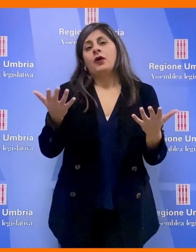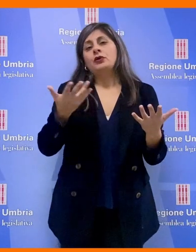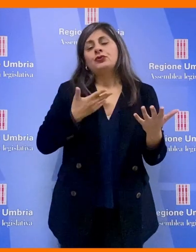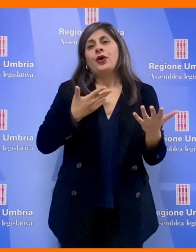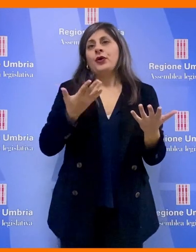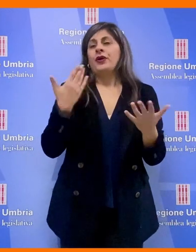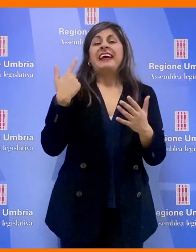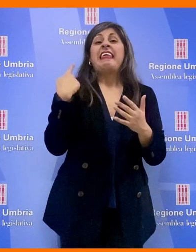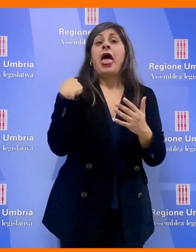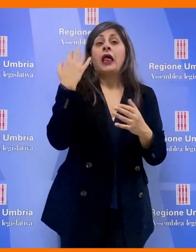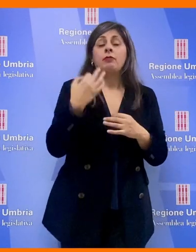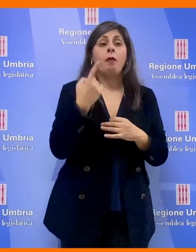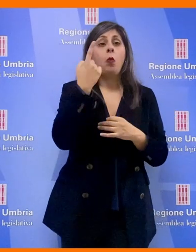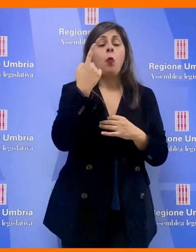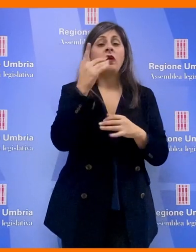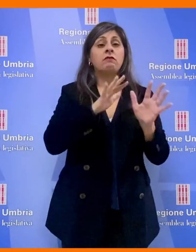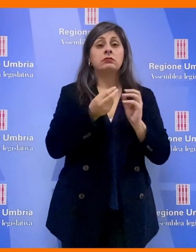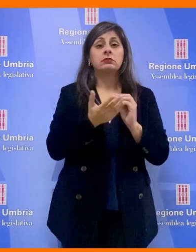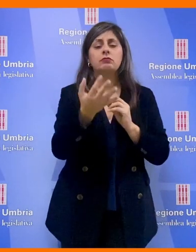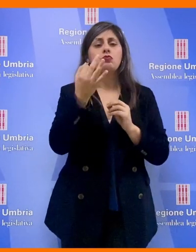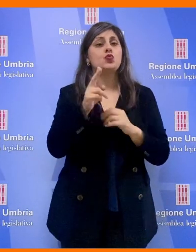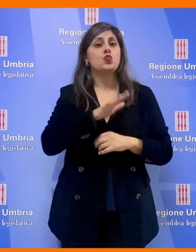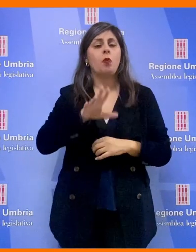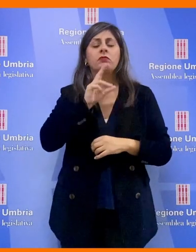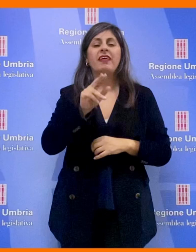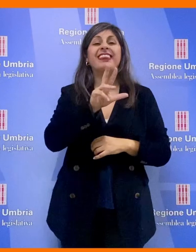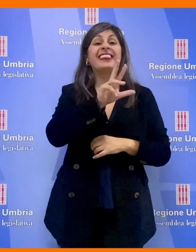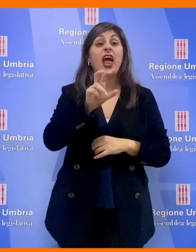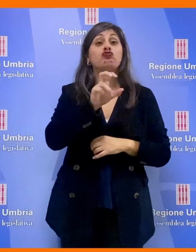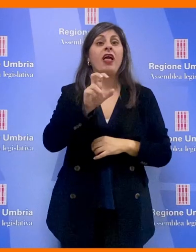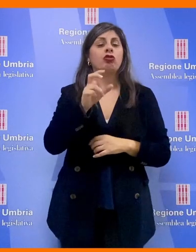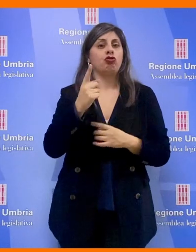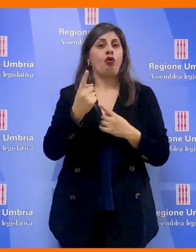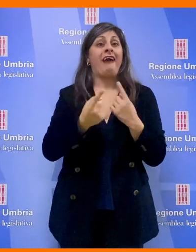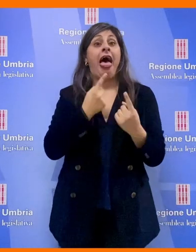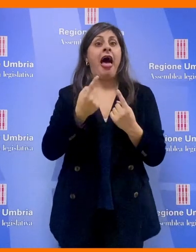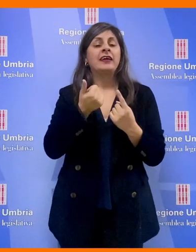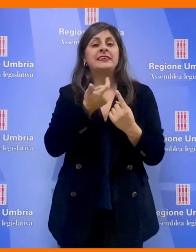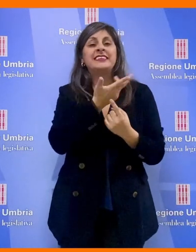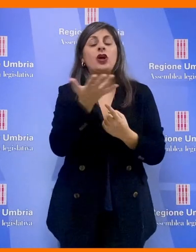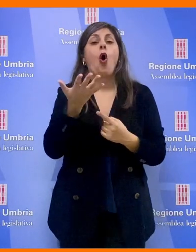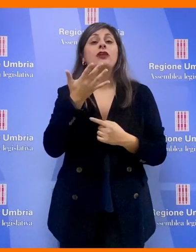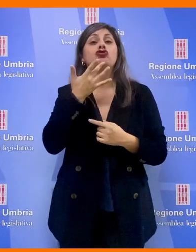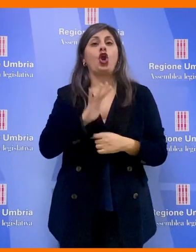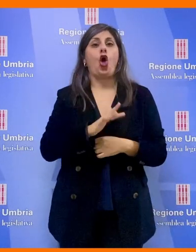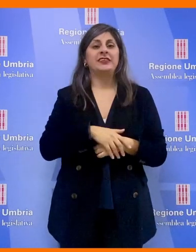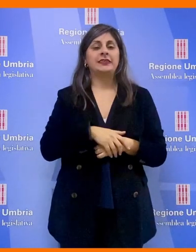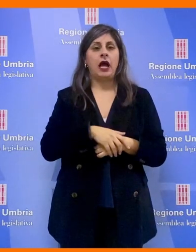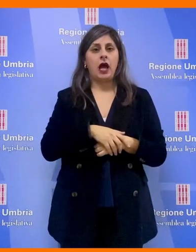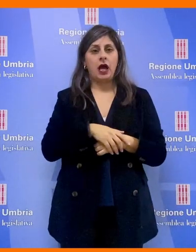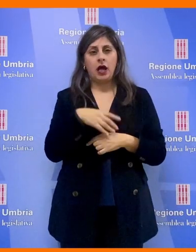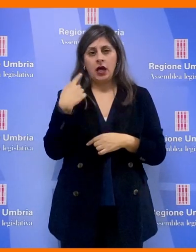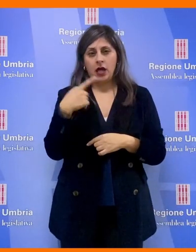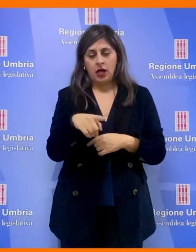dato ieri appunto che parla per l'Umbria di 300 casi di codici rosa, una cosa estremamente